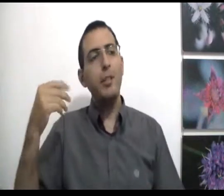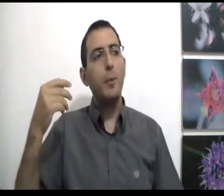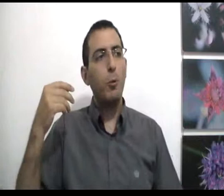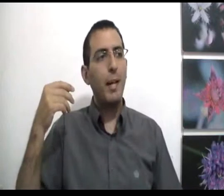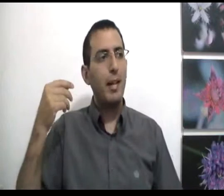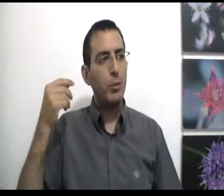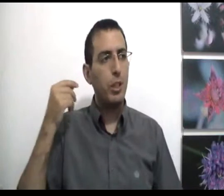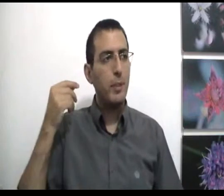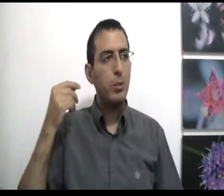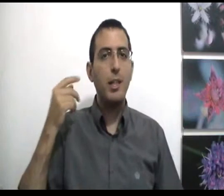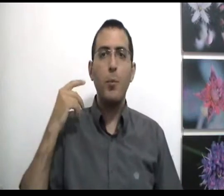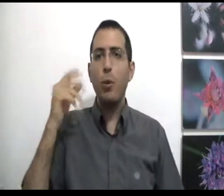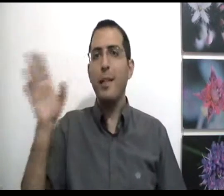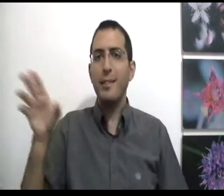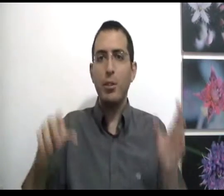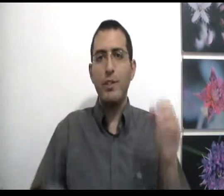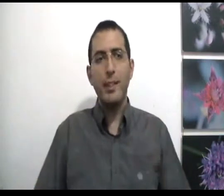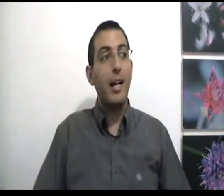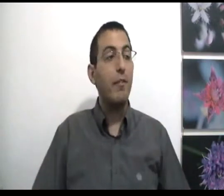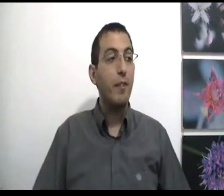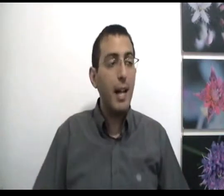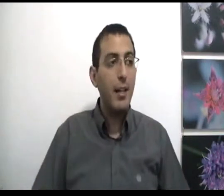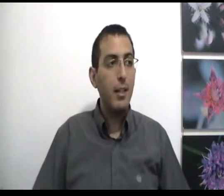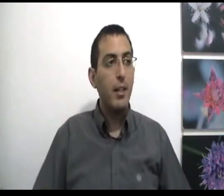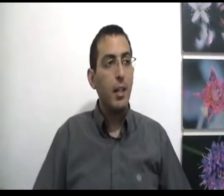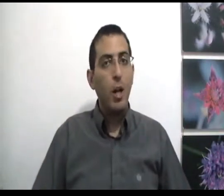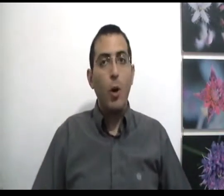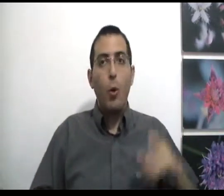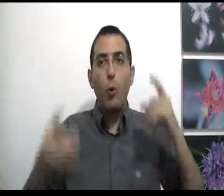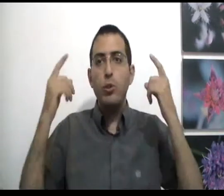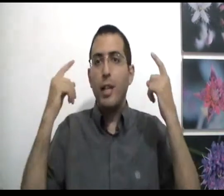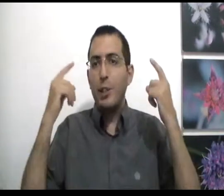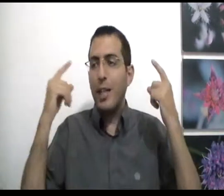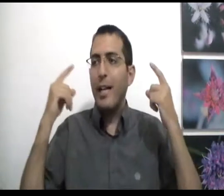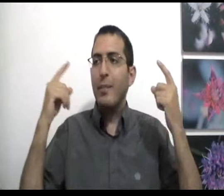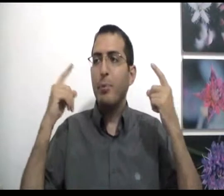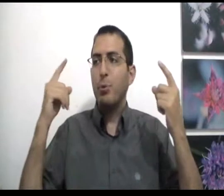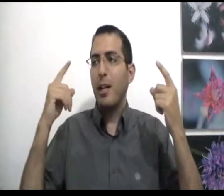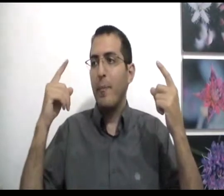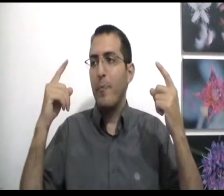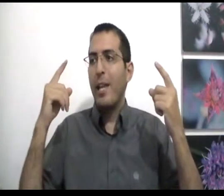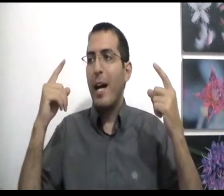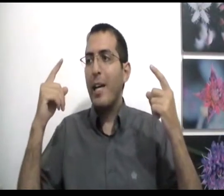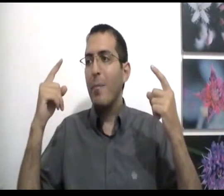מי שמחובר לאחדות של המציאות גם הוא אומר זה טוב וזה רע אבל השאלה היא פשוטה האם